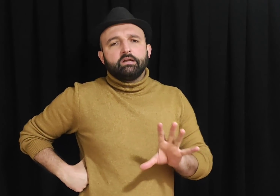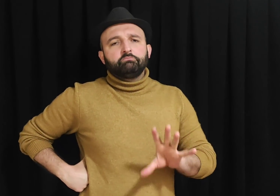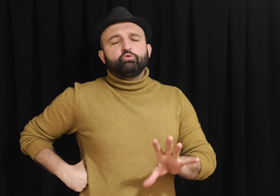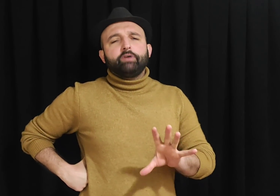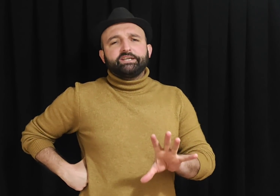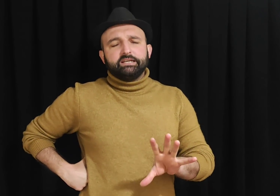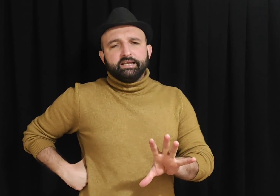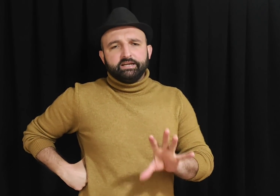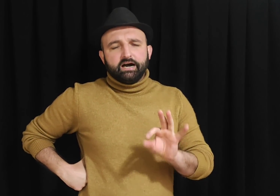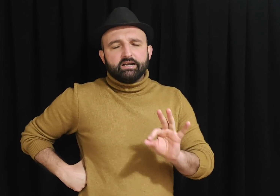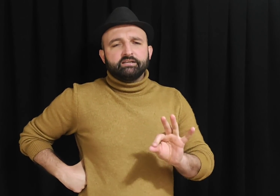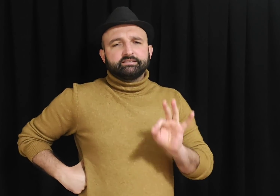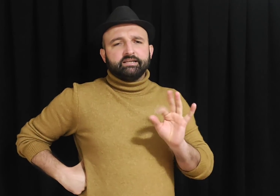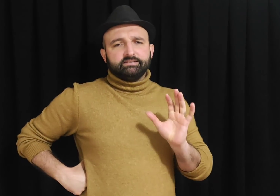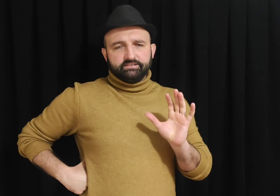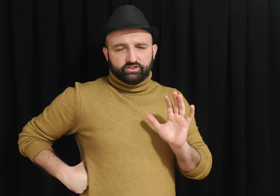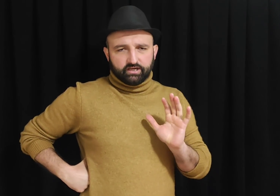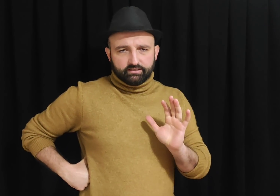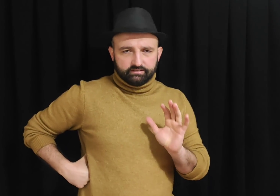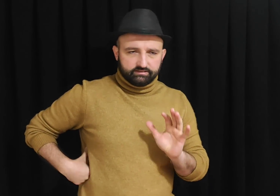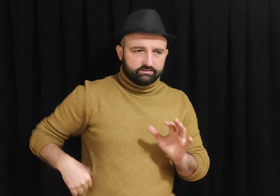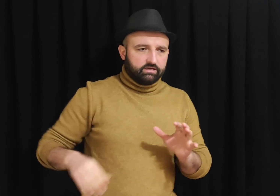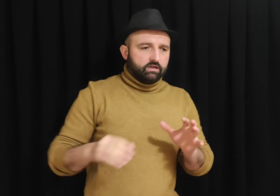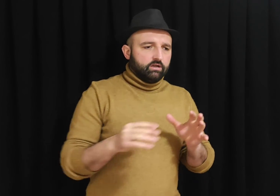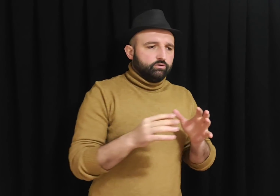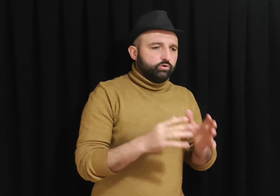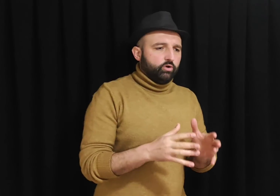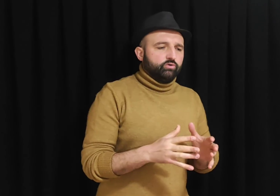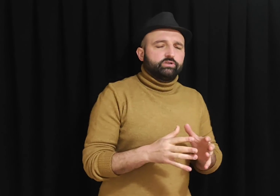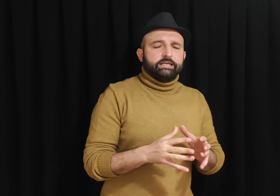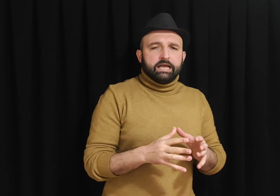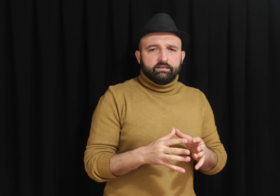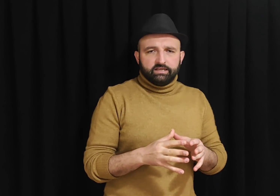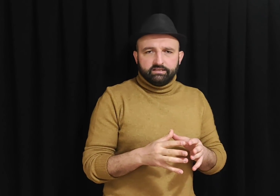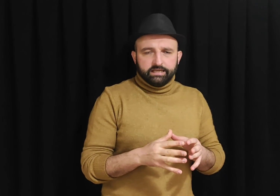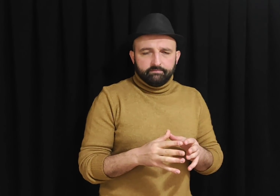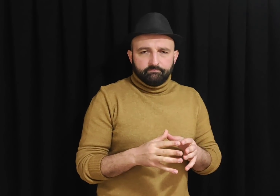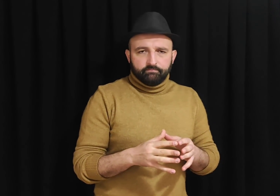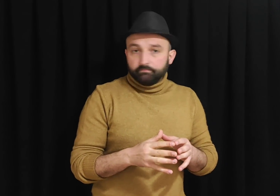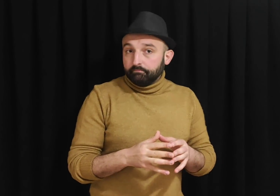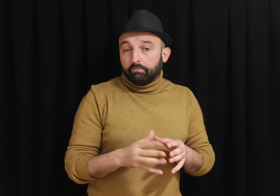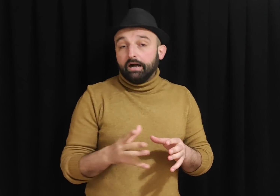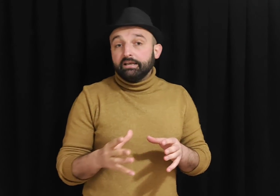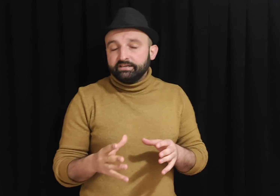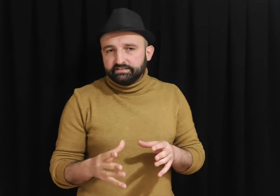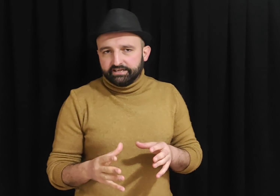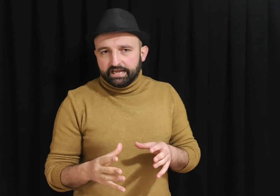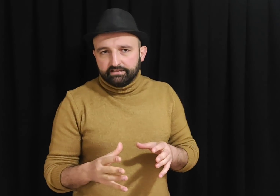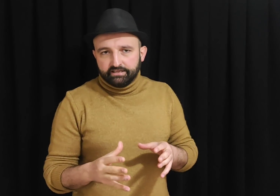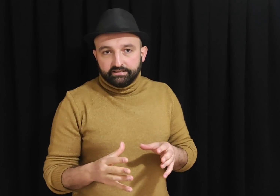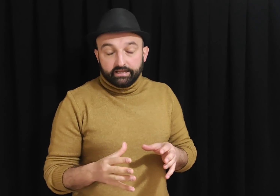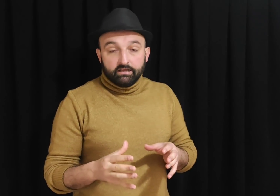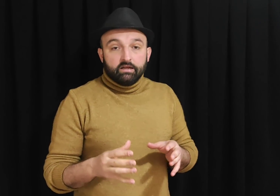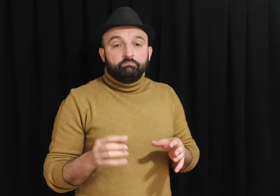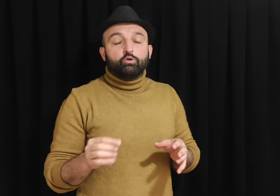Bu vekilleri aranızdan siz çıkardınız. Köyünüze geldiğinde, mahallenize geldiğinde bu